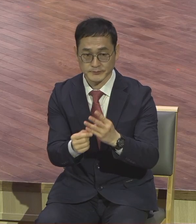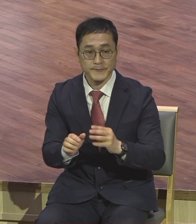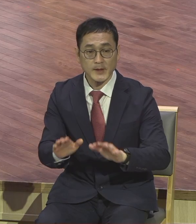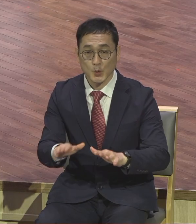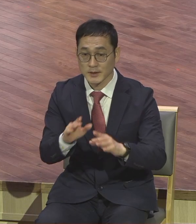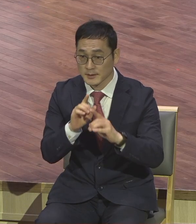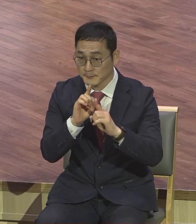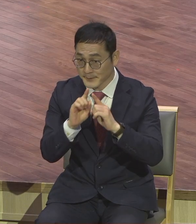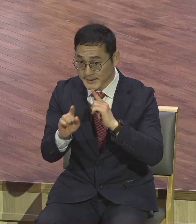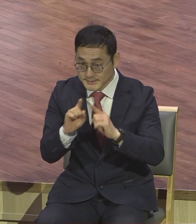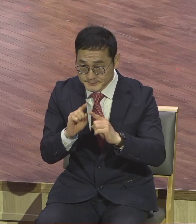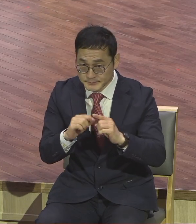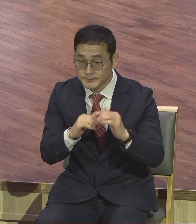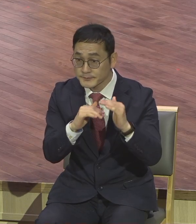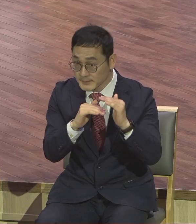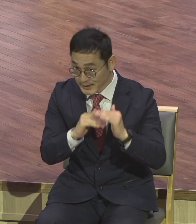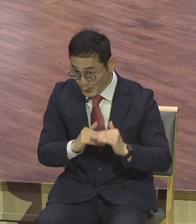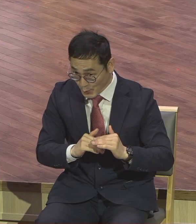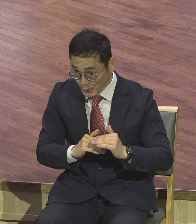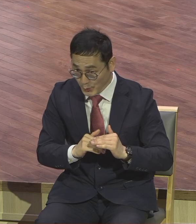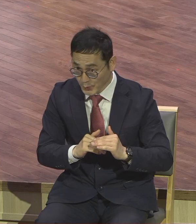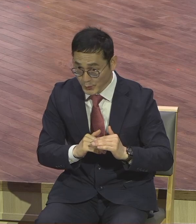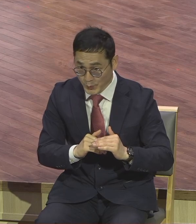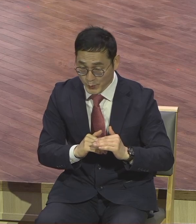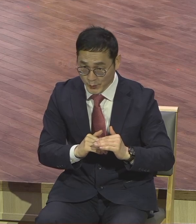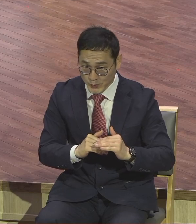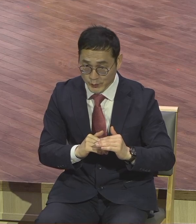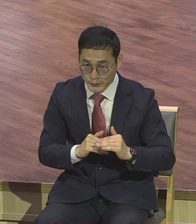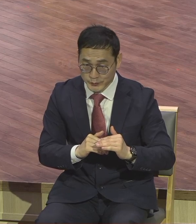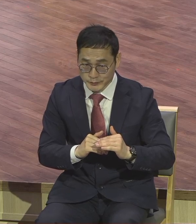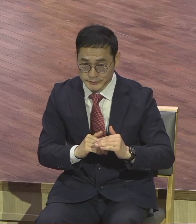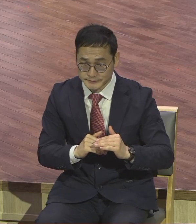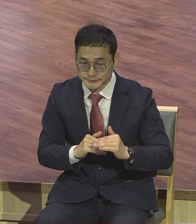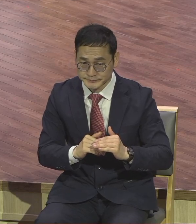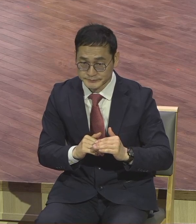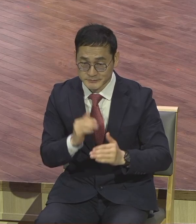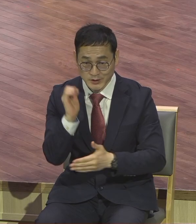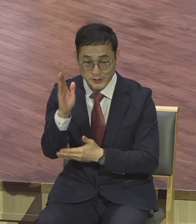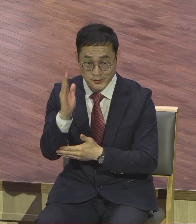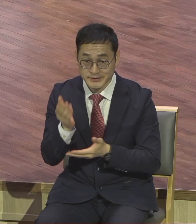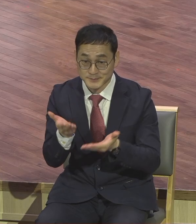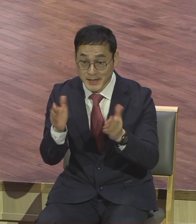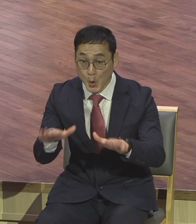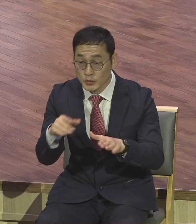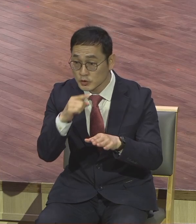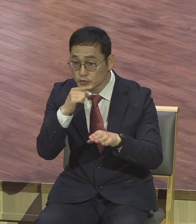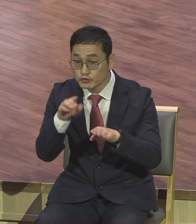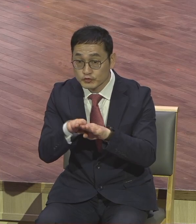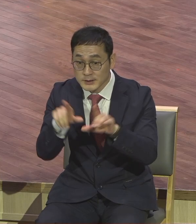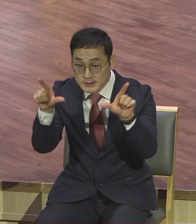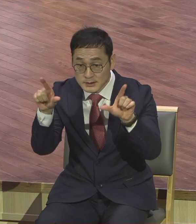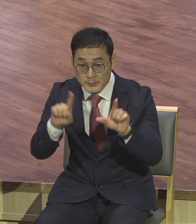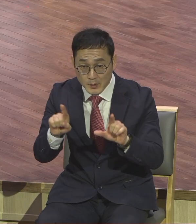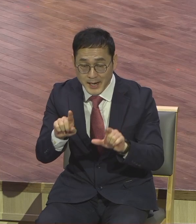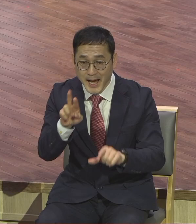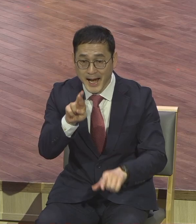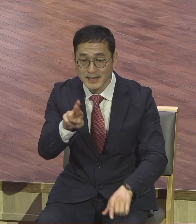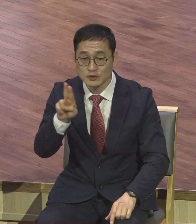본문을 말씀드리기 전에 오늘 알류주일인데, 알류주일이 뭐냐? 뭔 종의